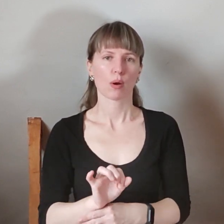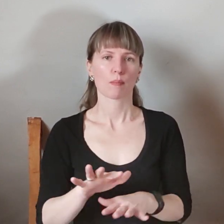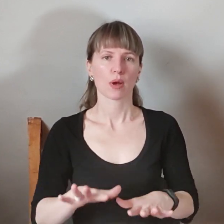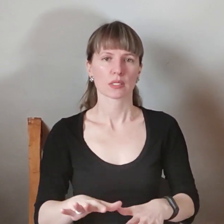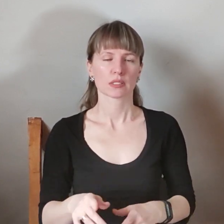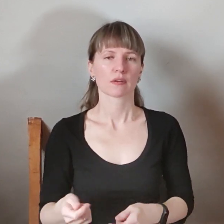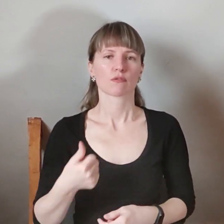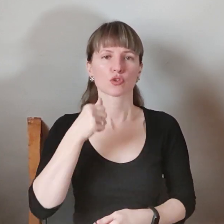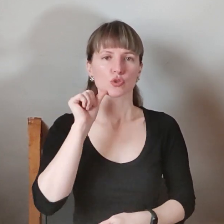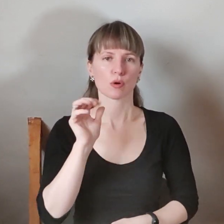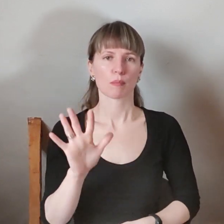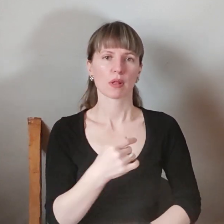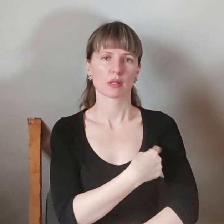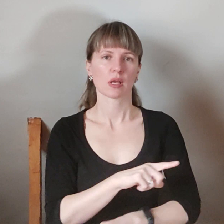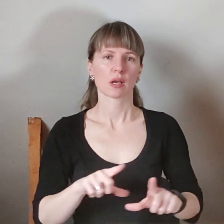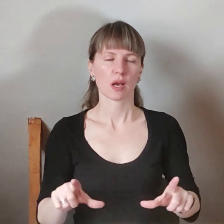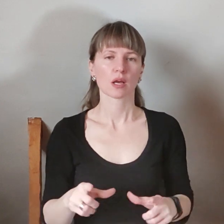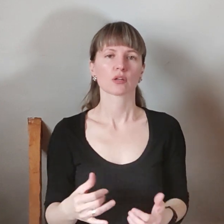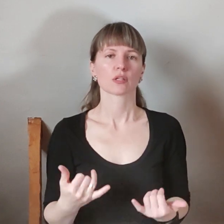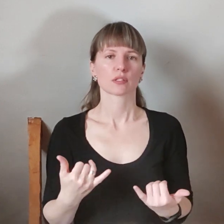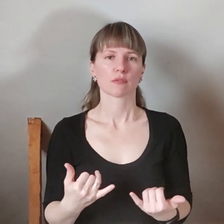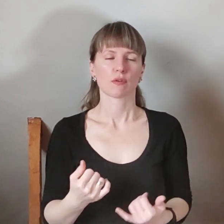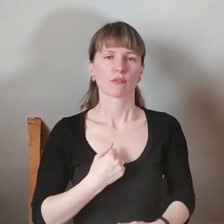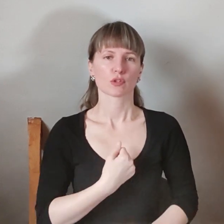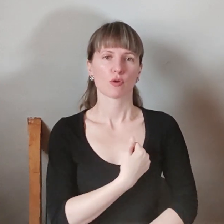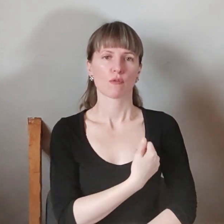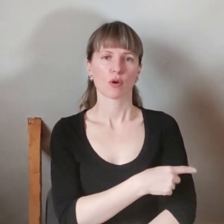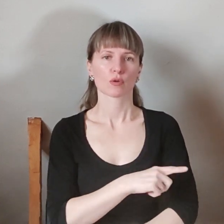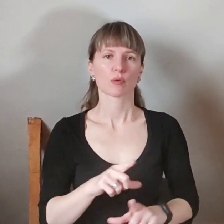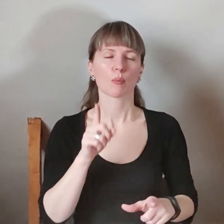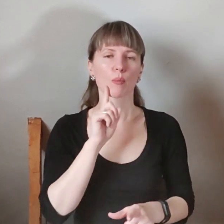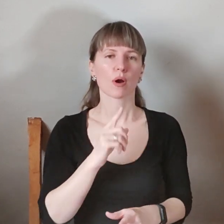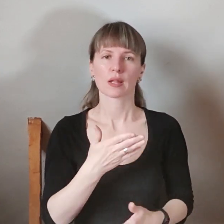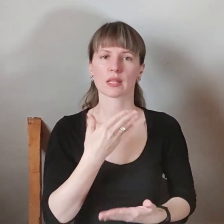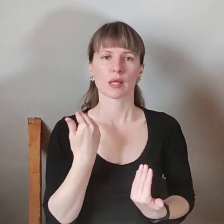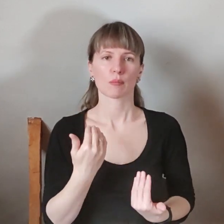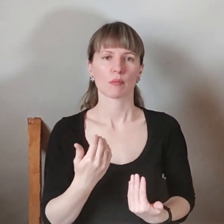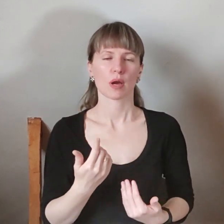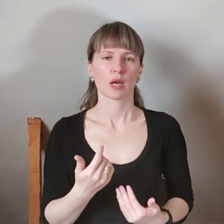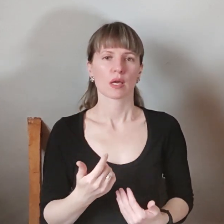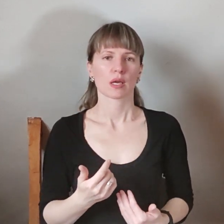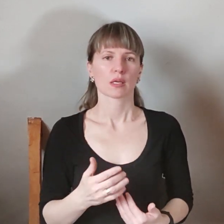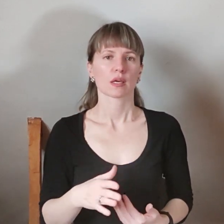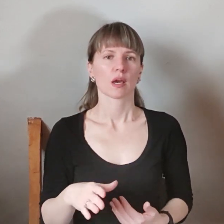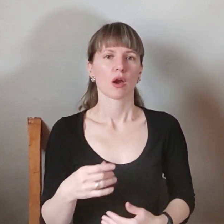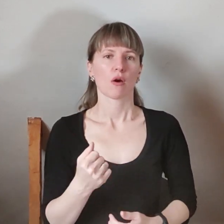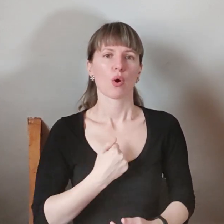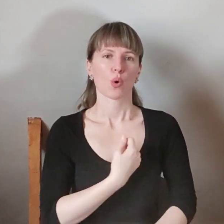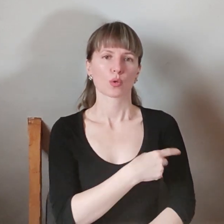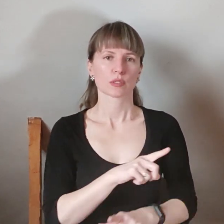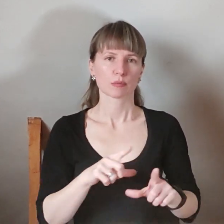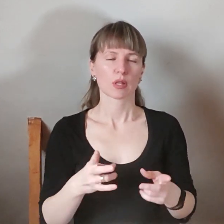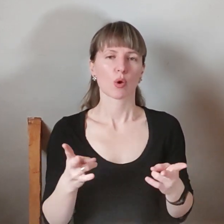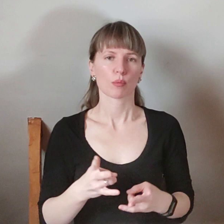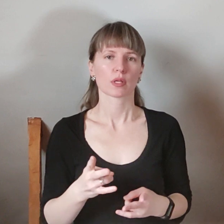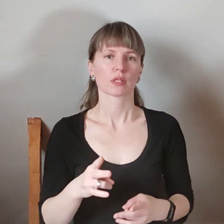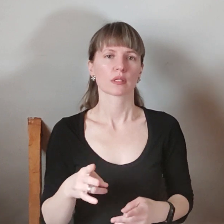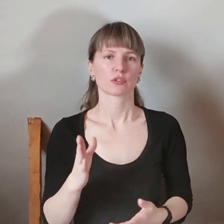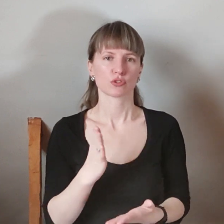Сьогодні веземо військовий госпіталь. Поки немає гострої необхідності. Госпіталь та лікарні забезпечені ковдрами, одежою та